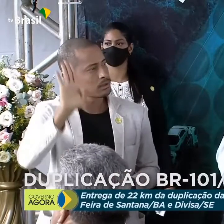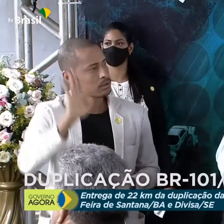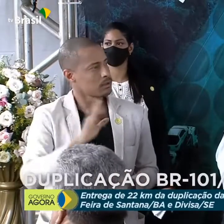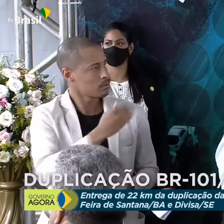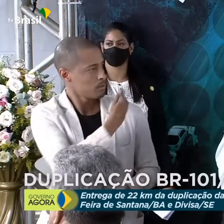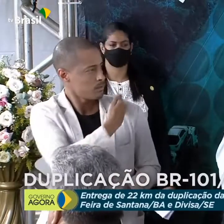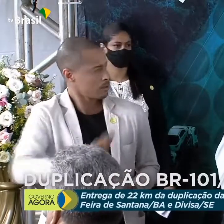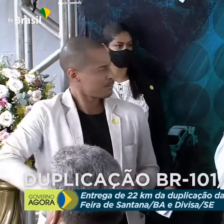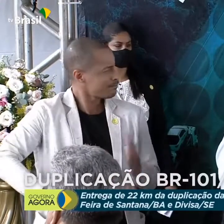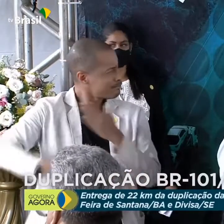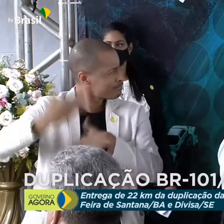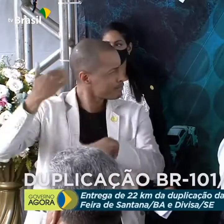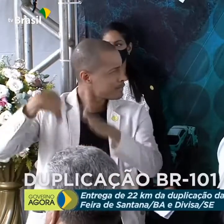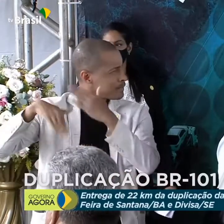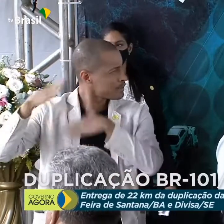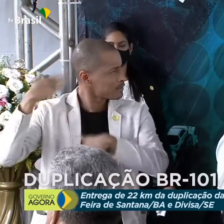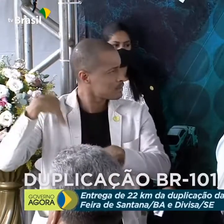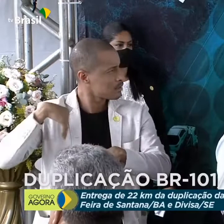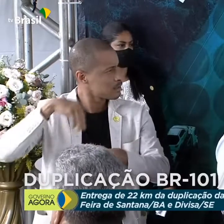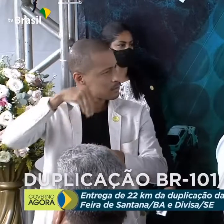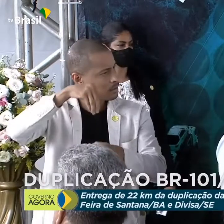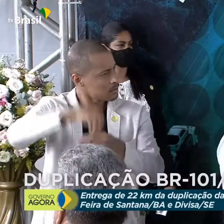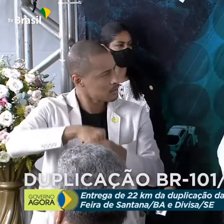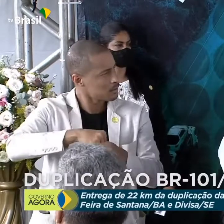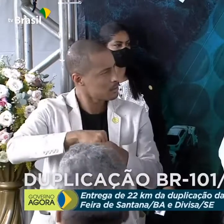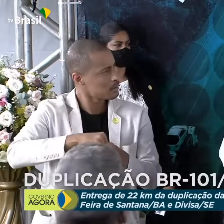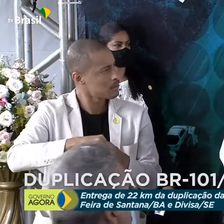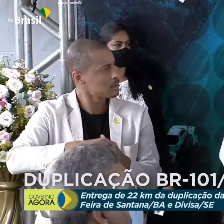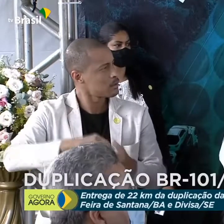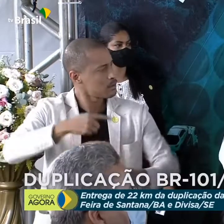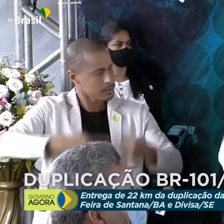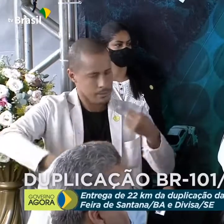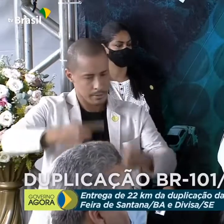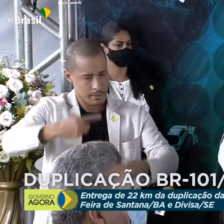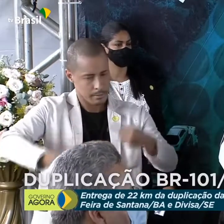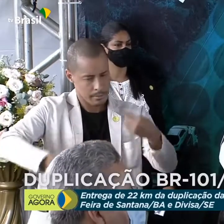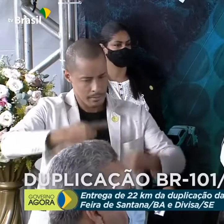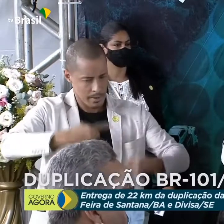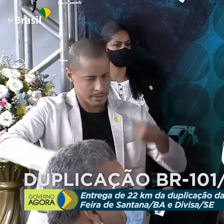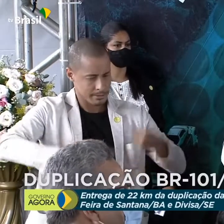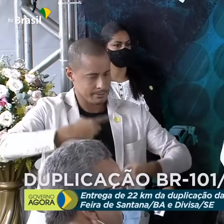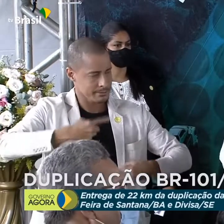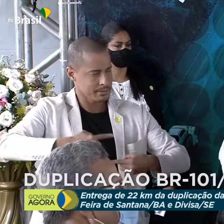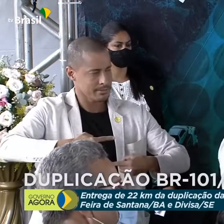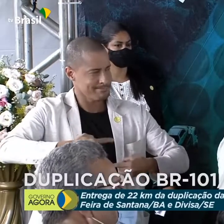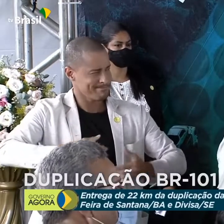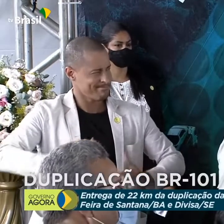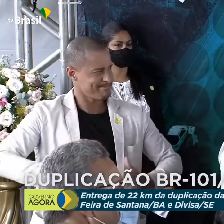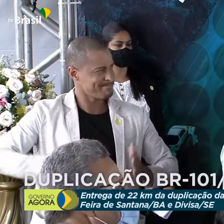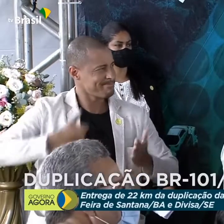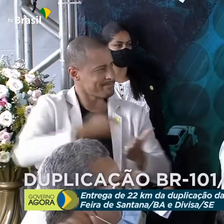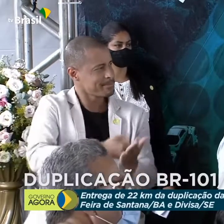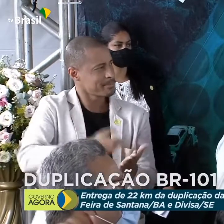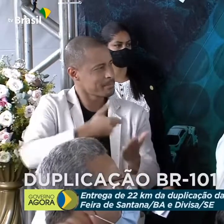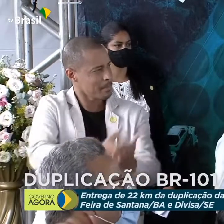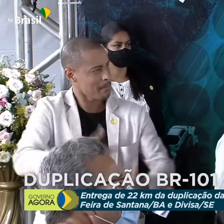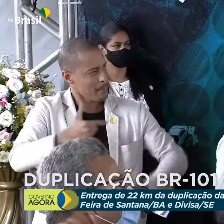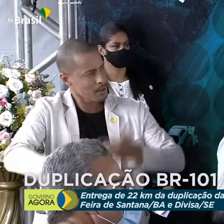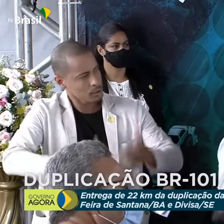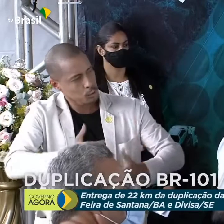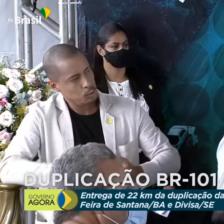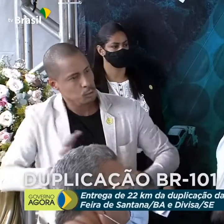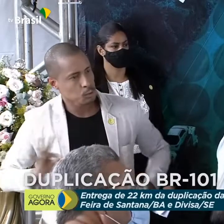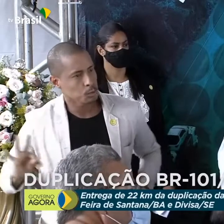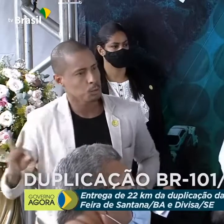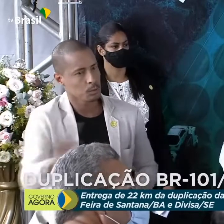eleição, que lhe defendeu no debate, travamos uma luta imensa, toda a bancada, todo o